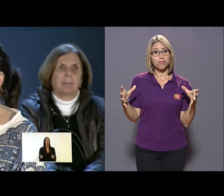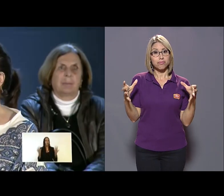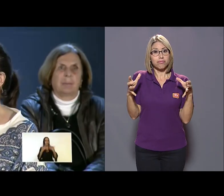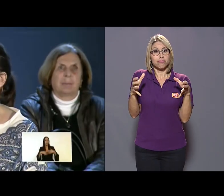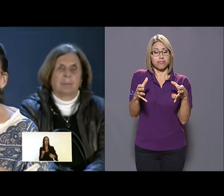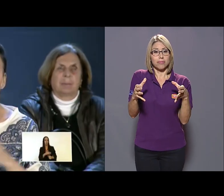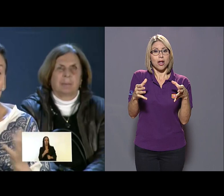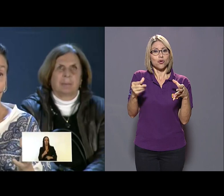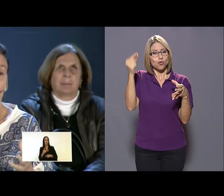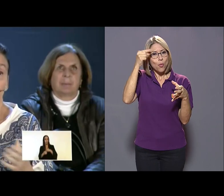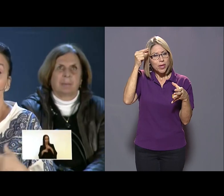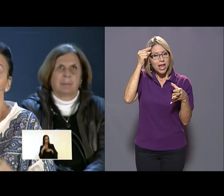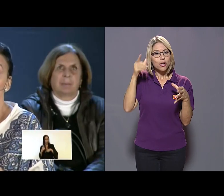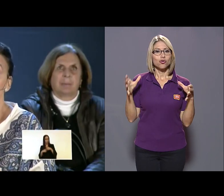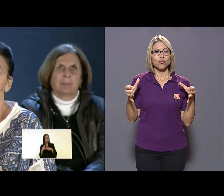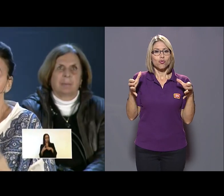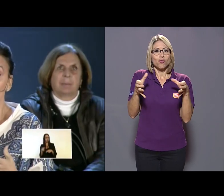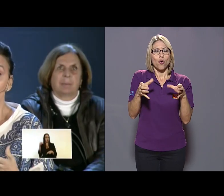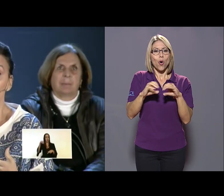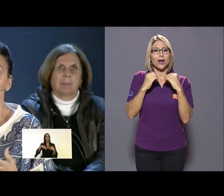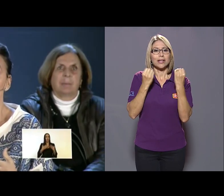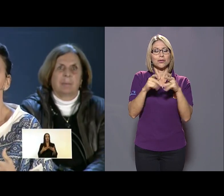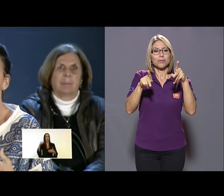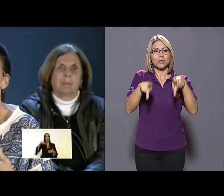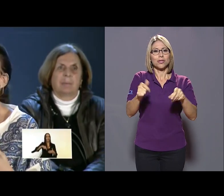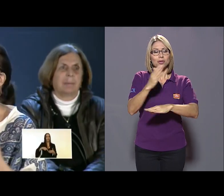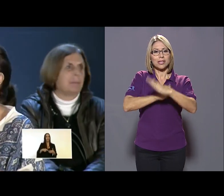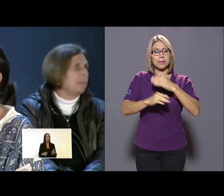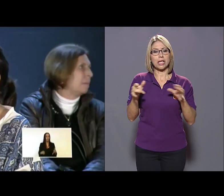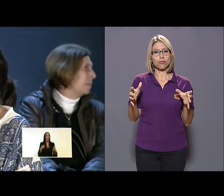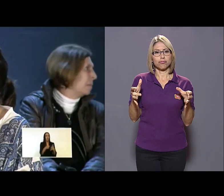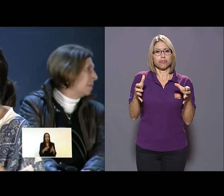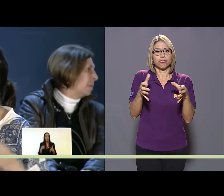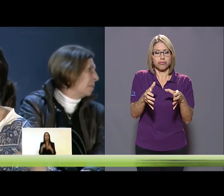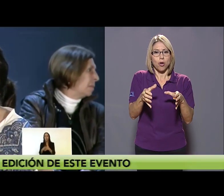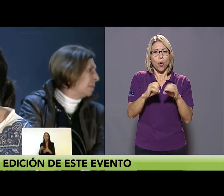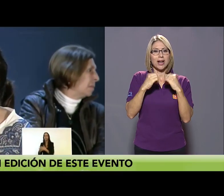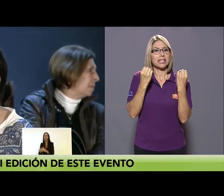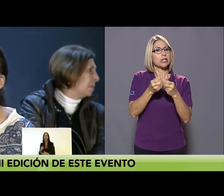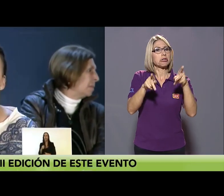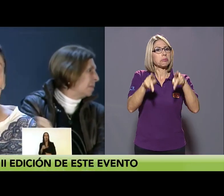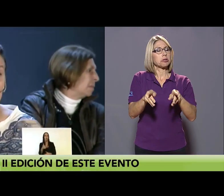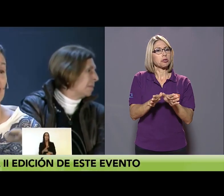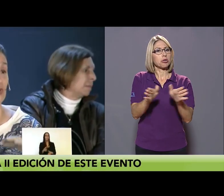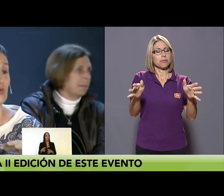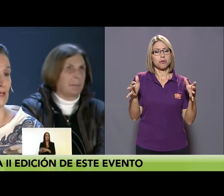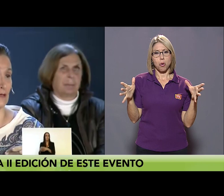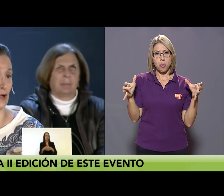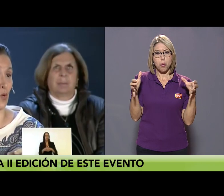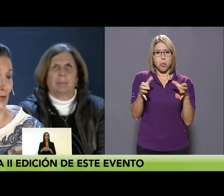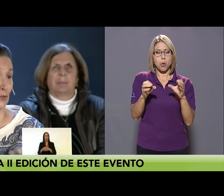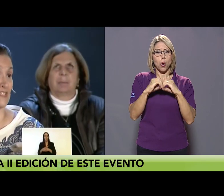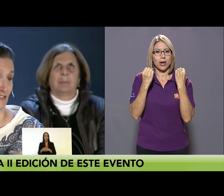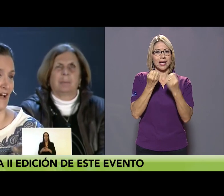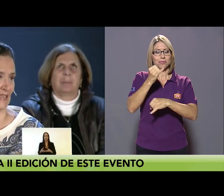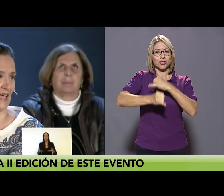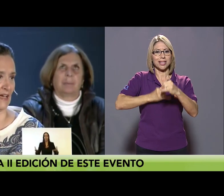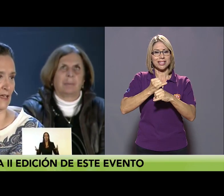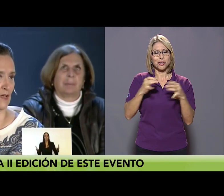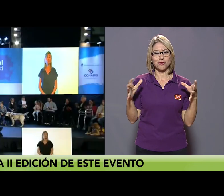reunirá a los gobiernos, organizaciones de personas con discapacidad, organizaciones de la sociedad civil, organismos